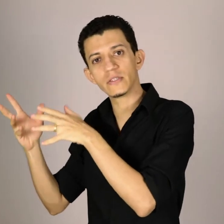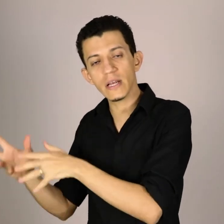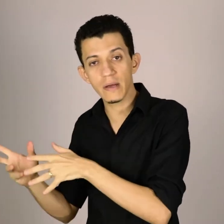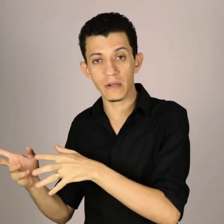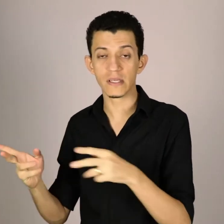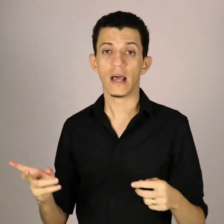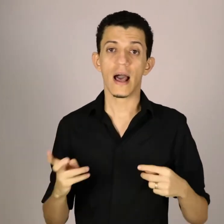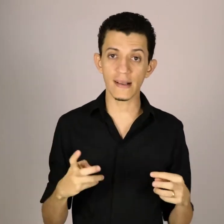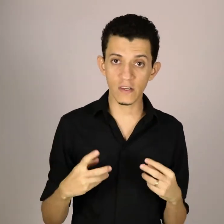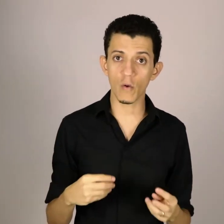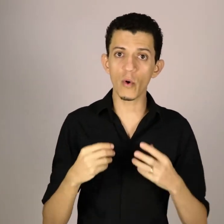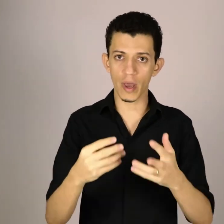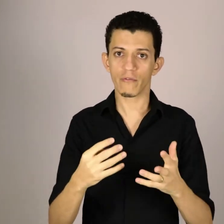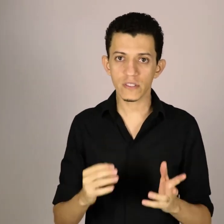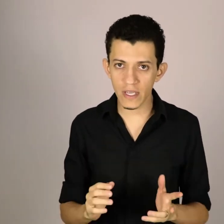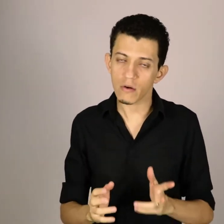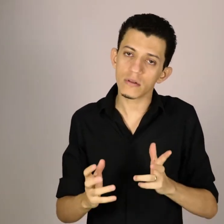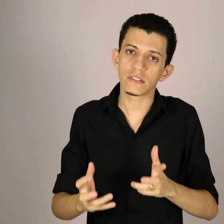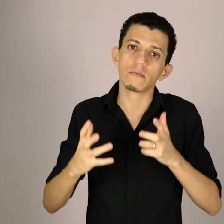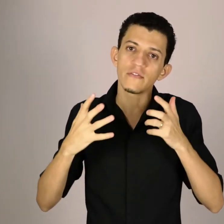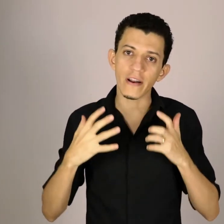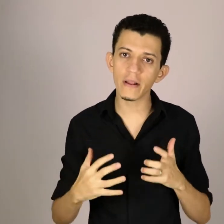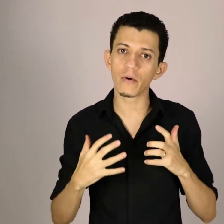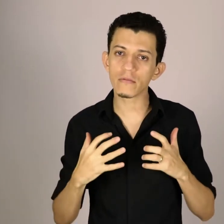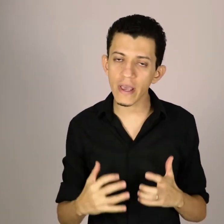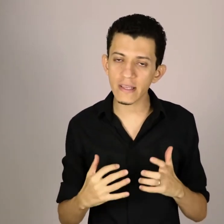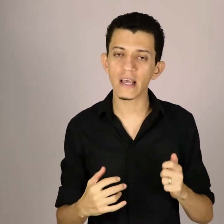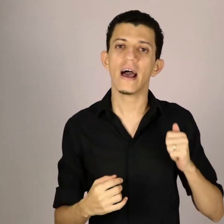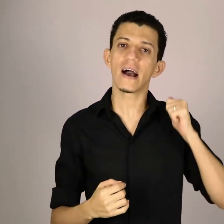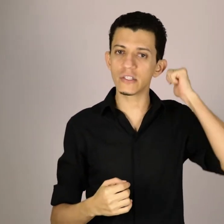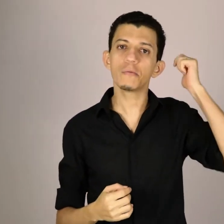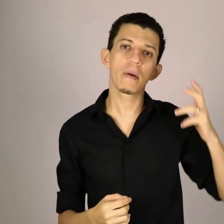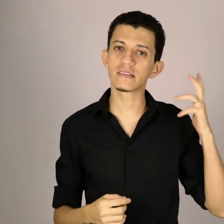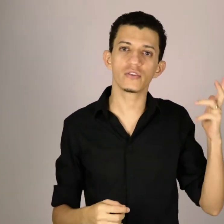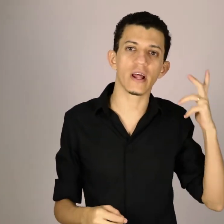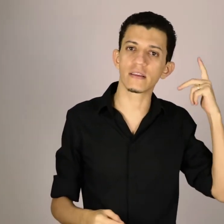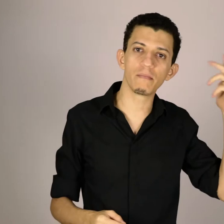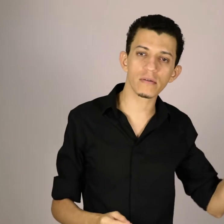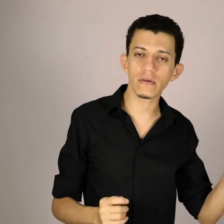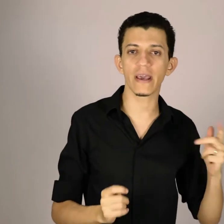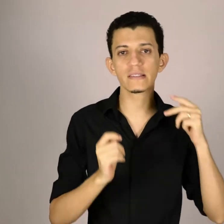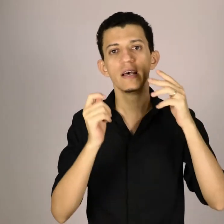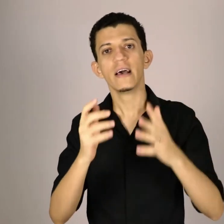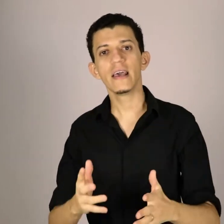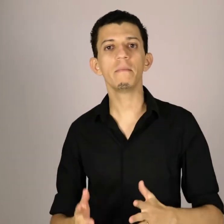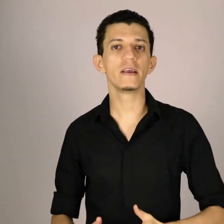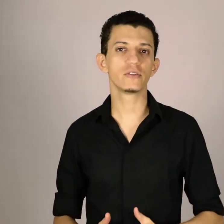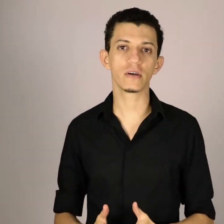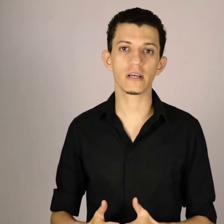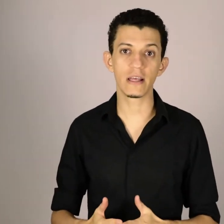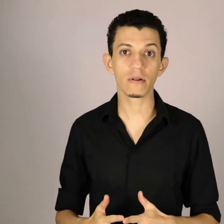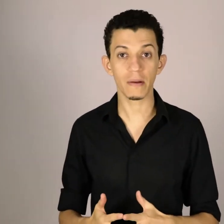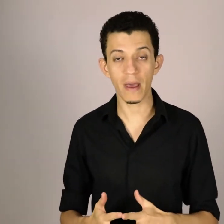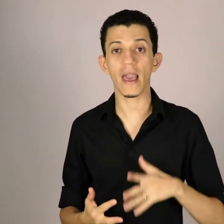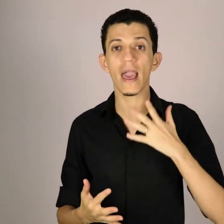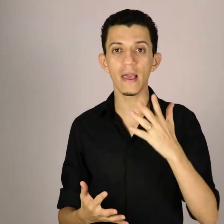em libras. Assim como eu e você, quando estamos falando em português, a gente pensa direto em português e emite nossa língua também em